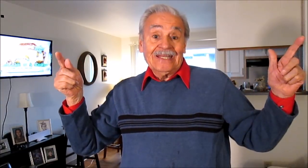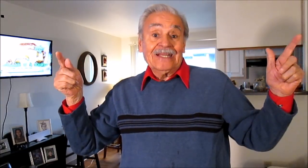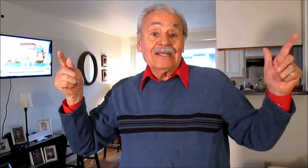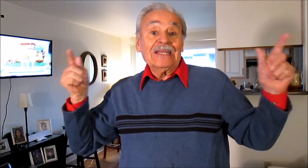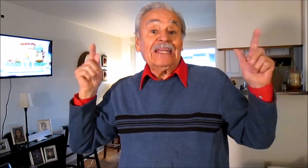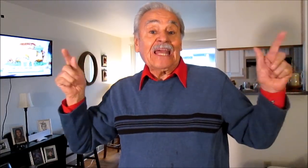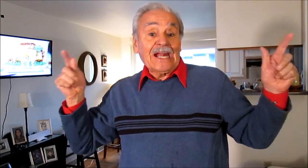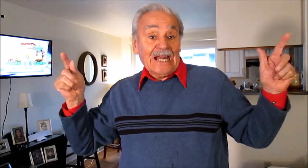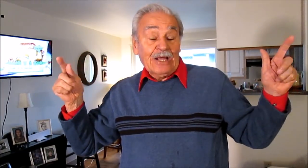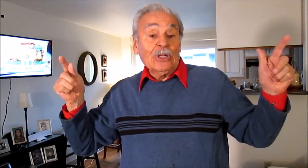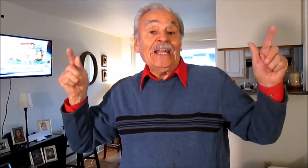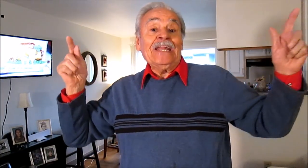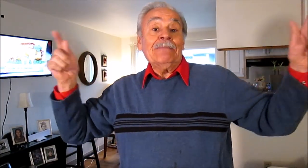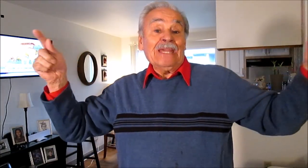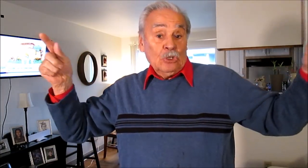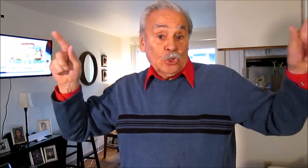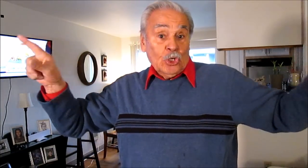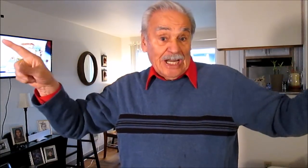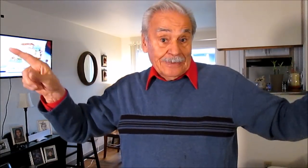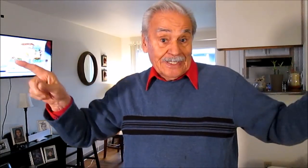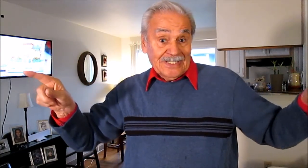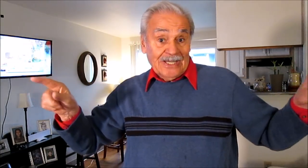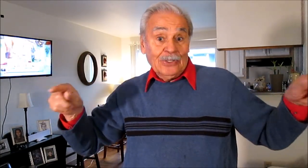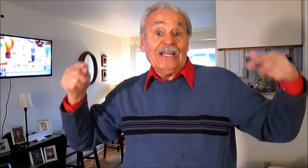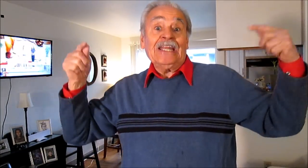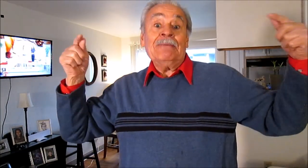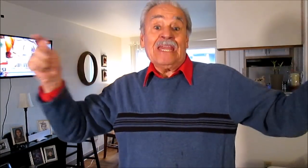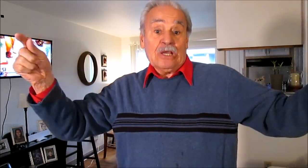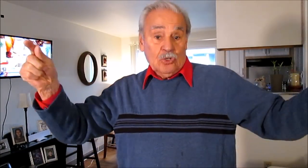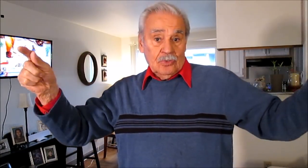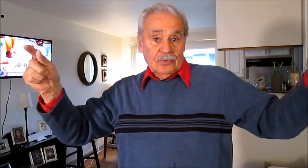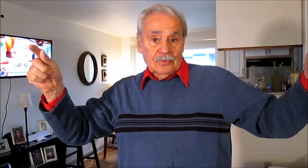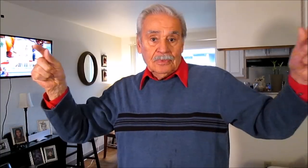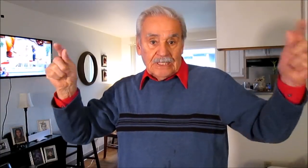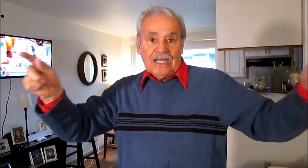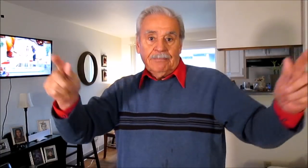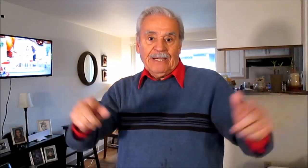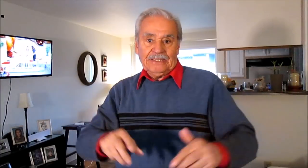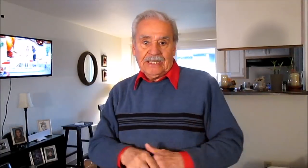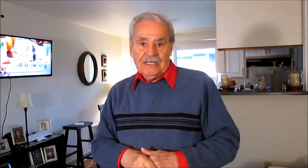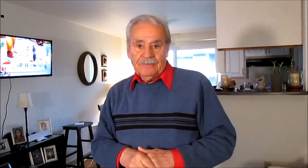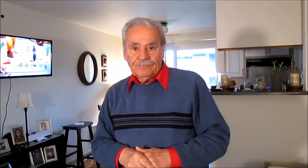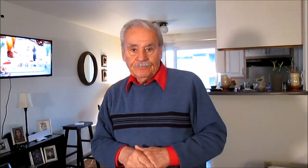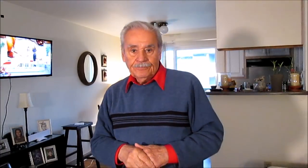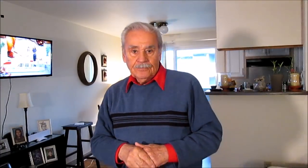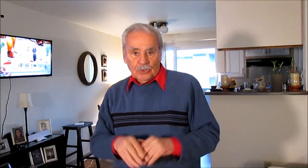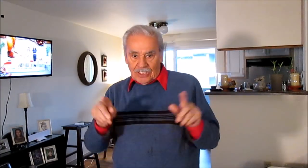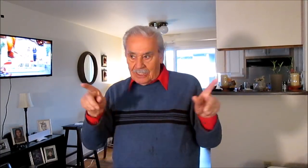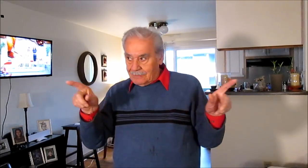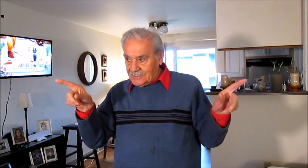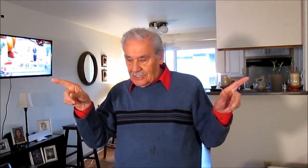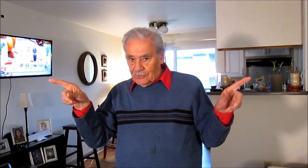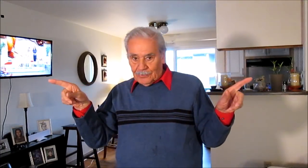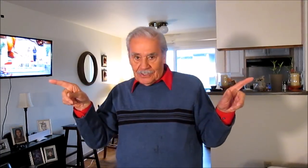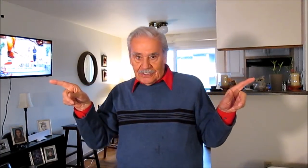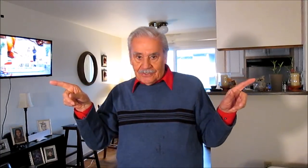y te aclaro el enemigo no el adversario el enemigo de la patria no el adversario político